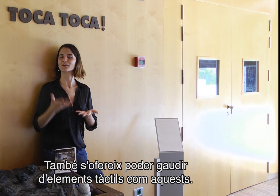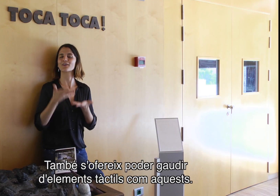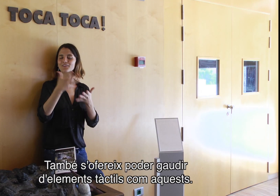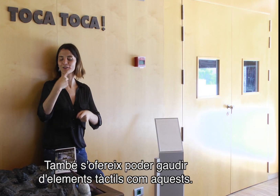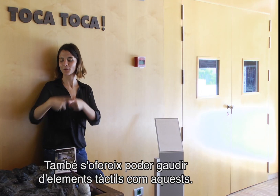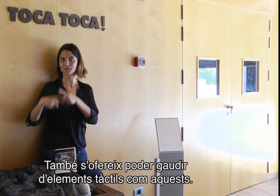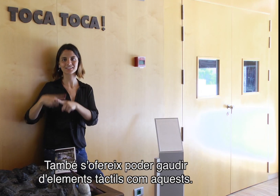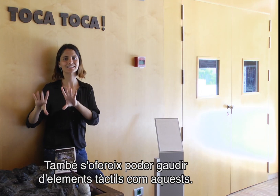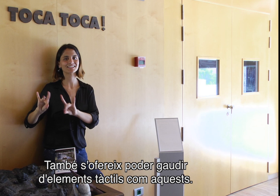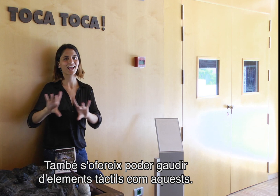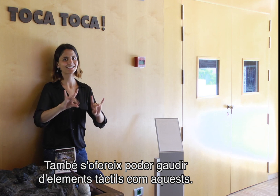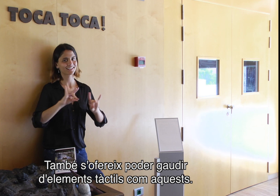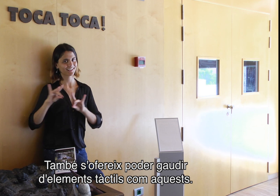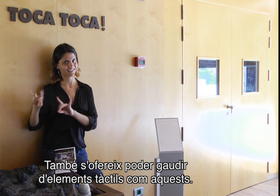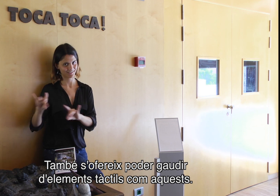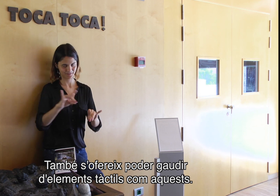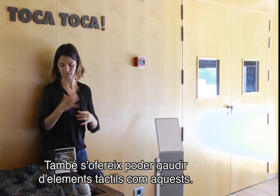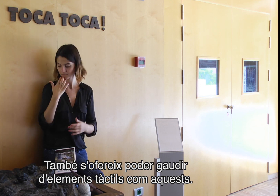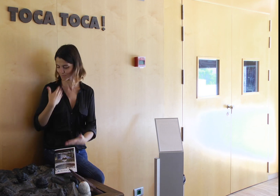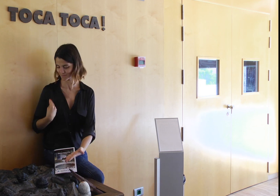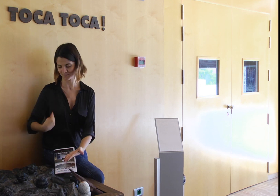també s'ofereix poder gaudir d'elements tàctils com aquest.